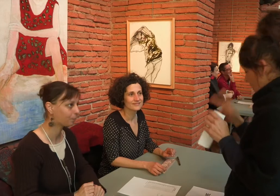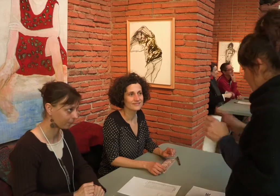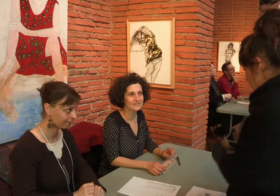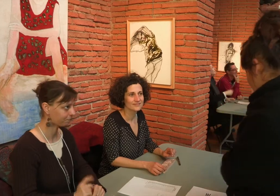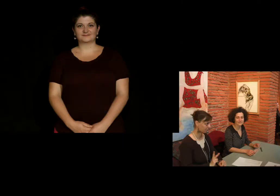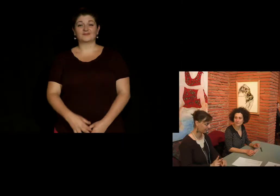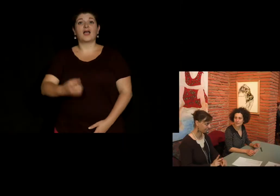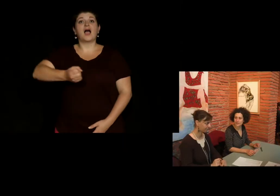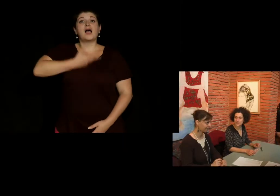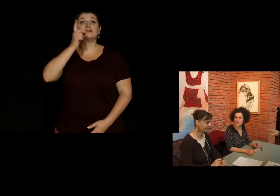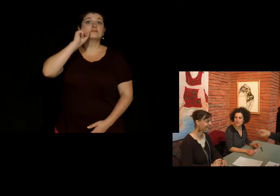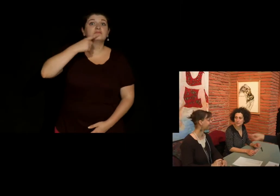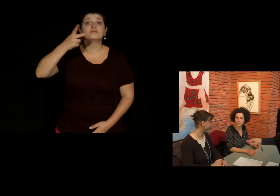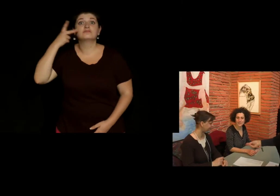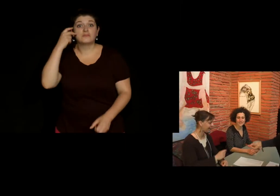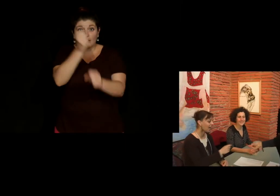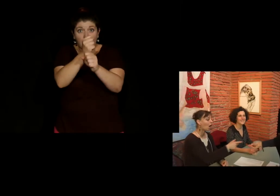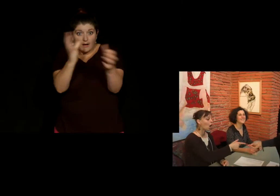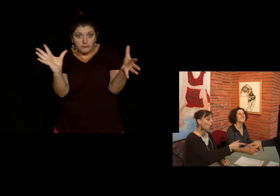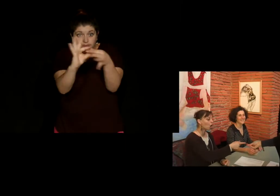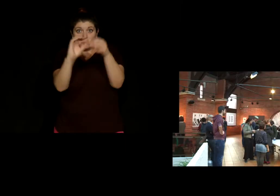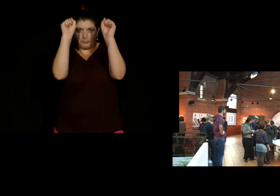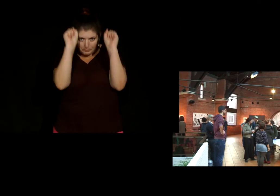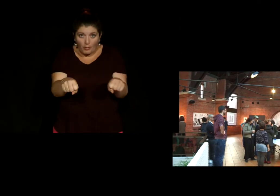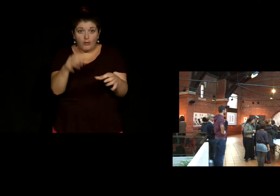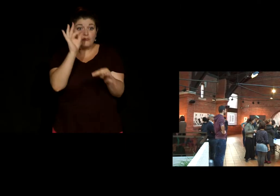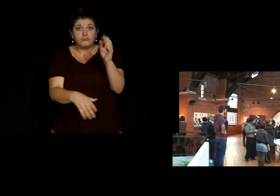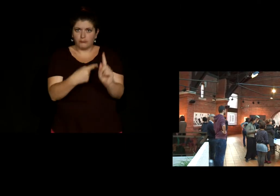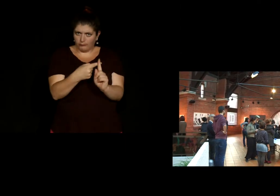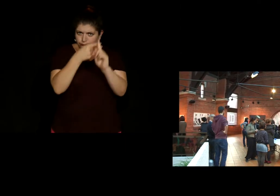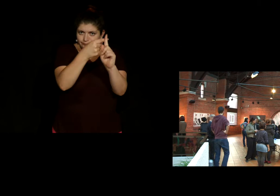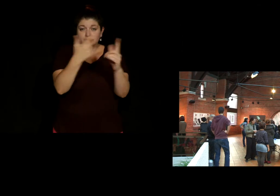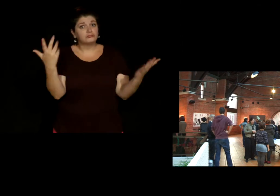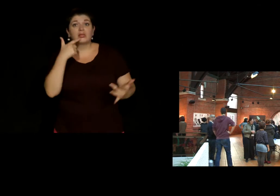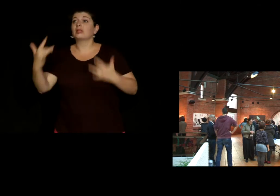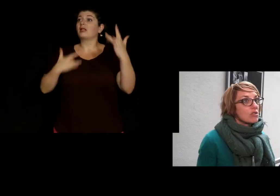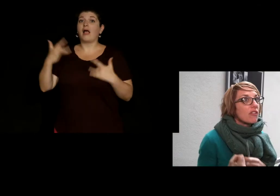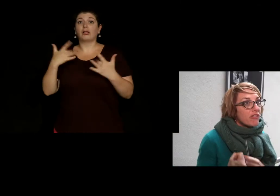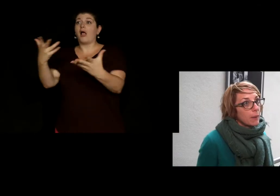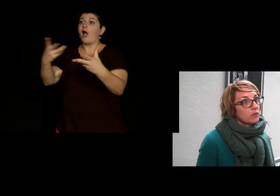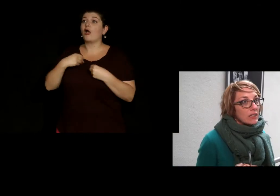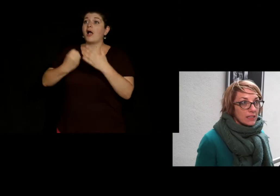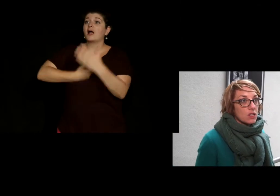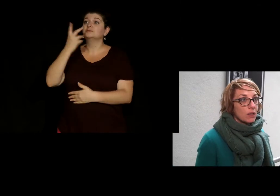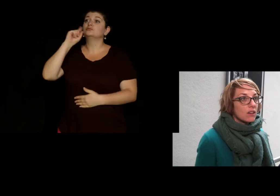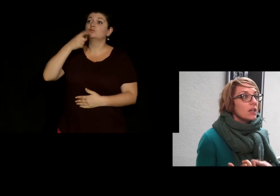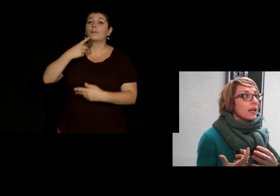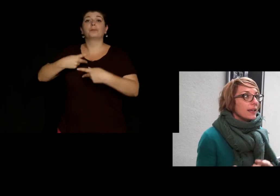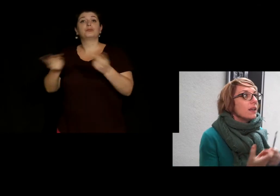c'est possible que des artistes sourds et entendants travaillent ensemble et artistiquement ça donne des choses vraiment très très chouettes et